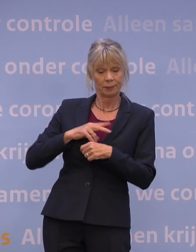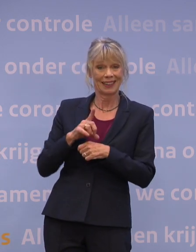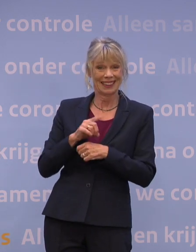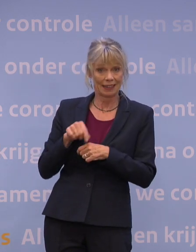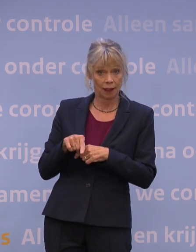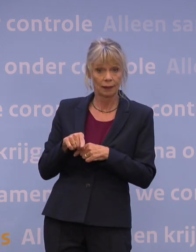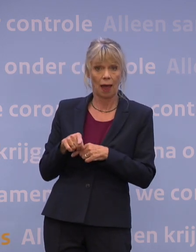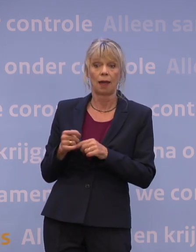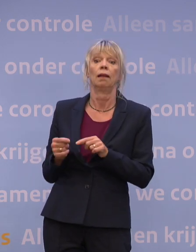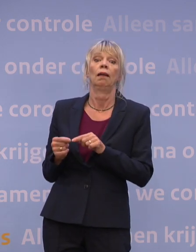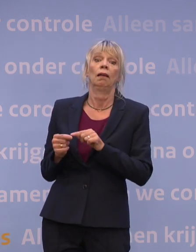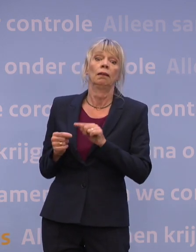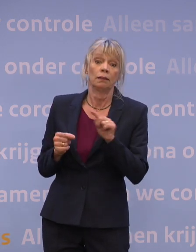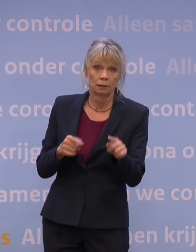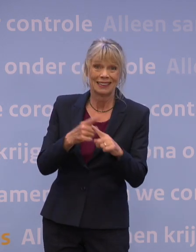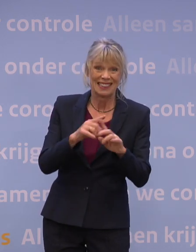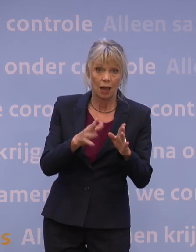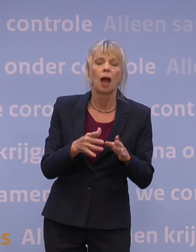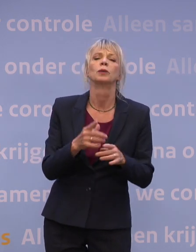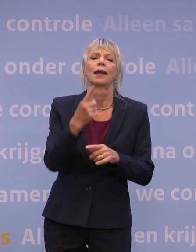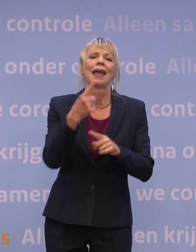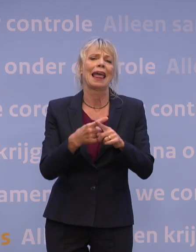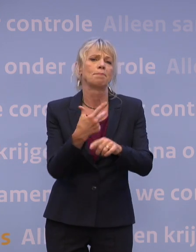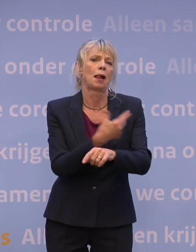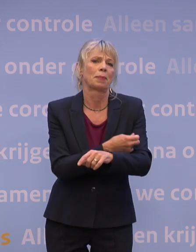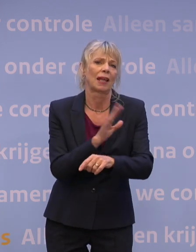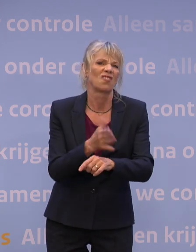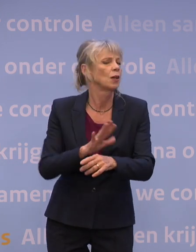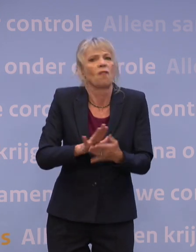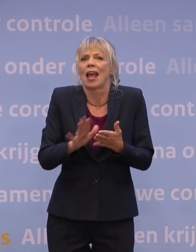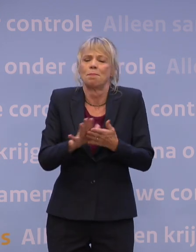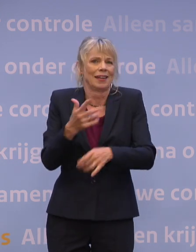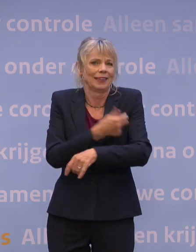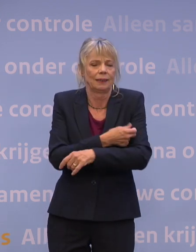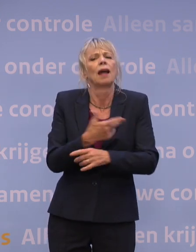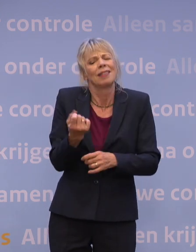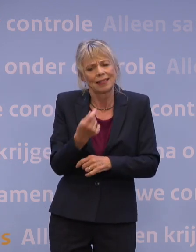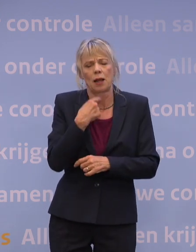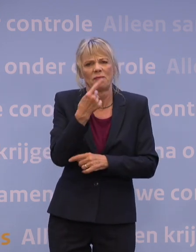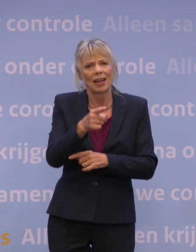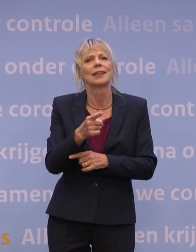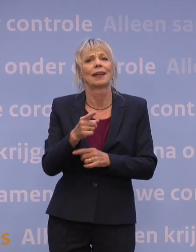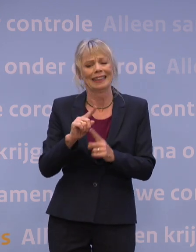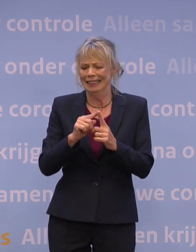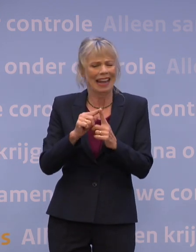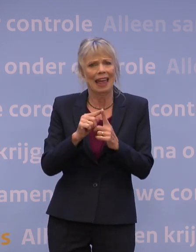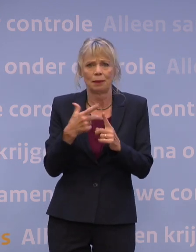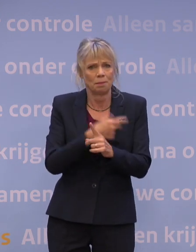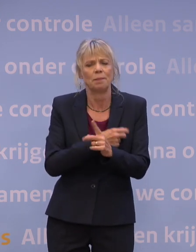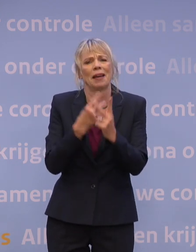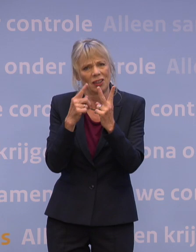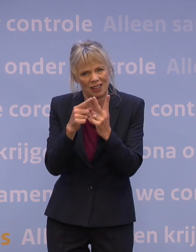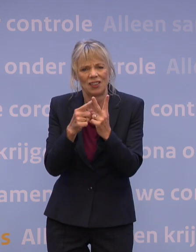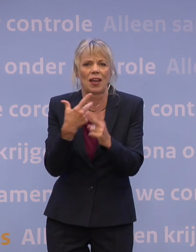ofwel mensen die slechts één keer gevaccineerd zijn. Daarom zeggen we ook, laat je vaccineren. Daarom zeggen we ook, neem ook je tweede prik. Wel echt anders in de